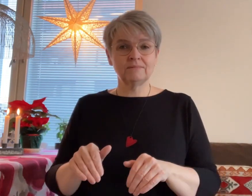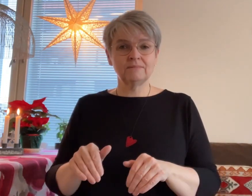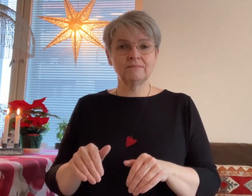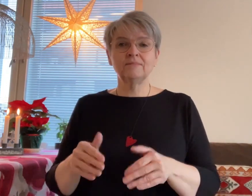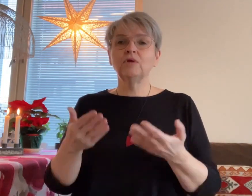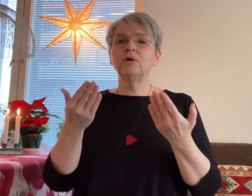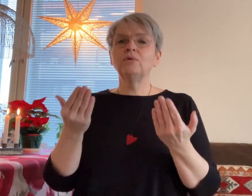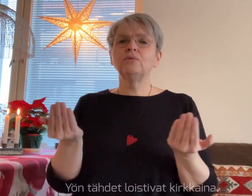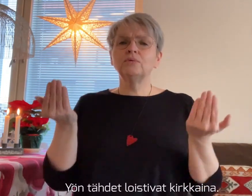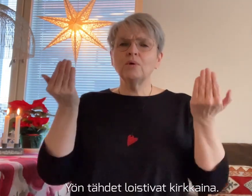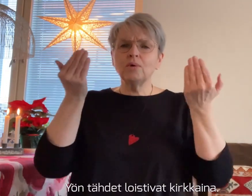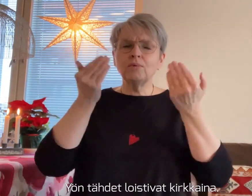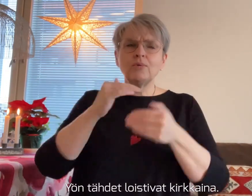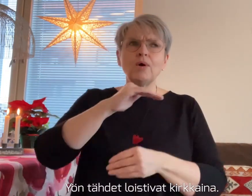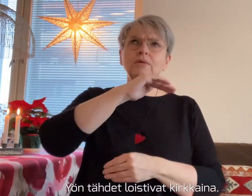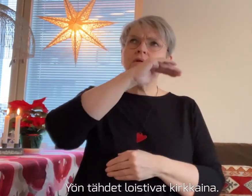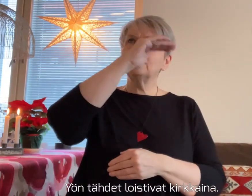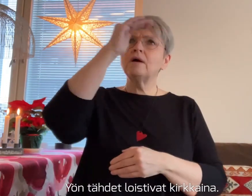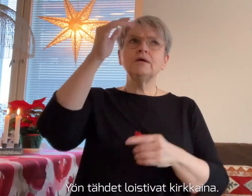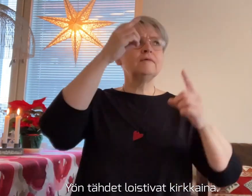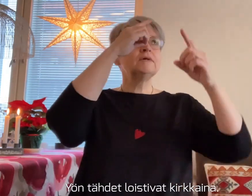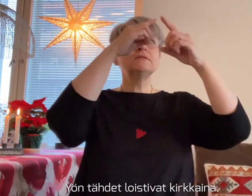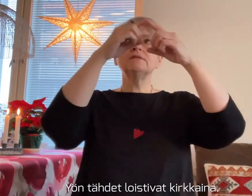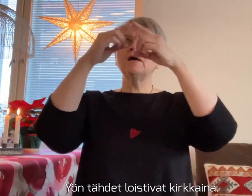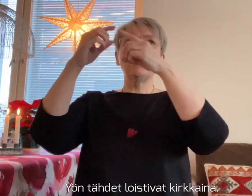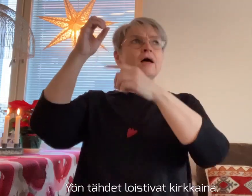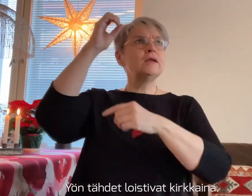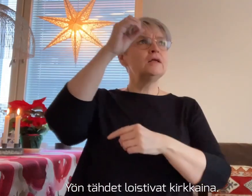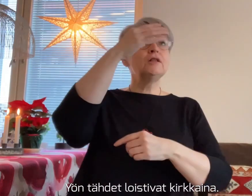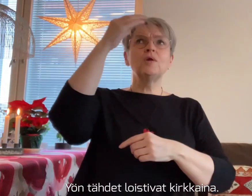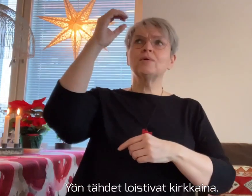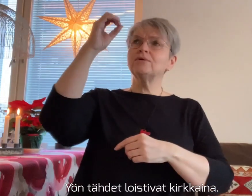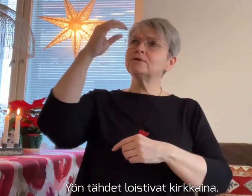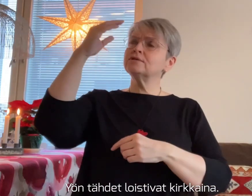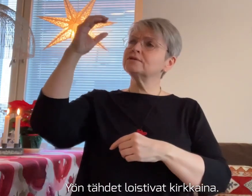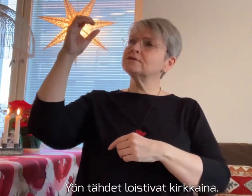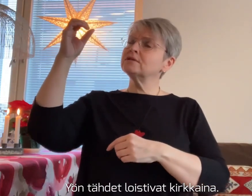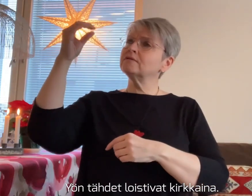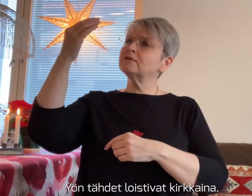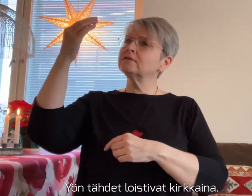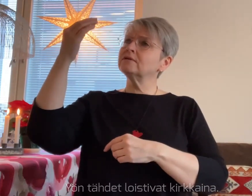oli syntynyt. Yön tähdet loistivat kirkkaina.